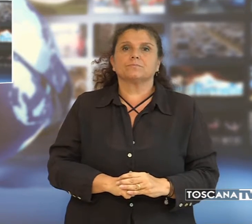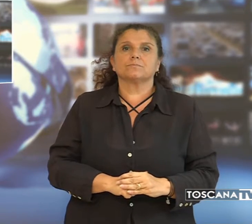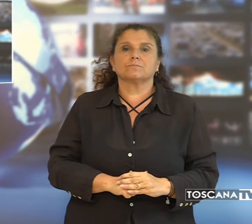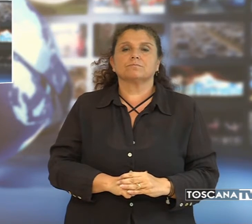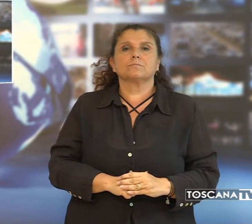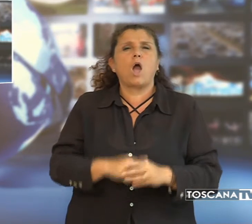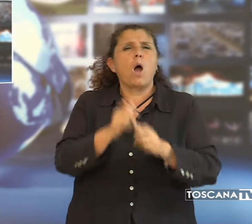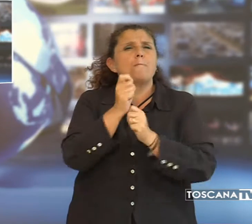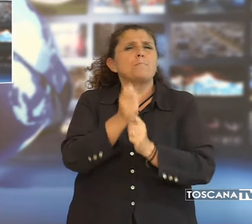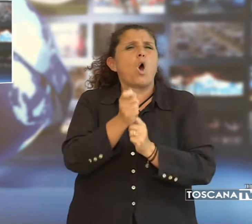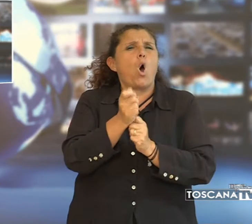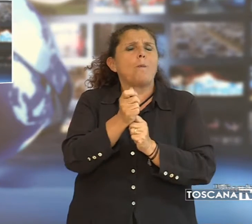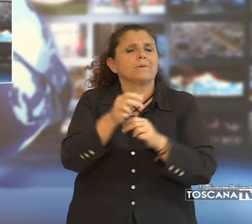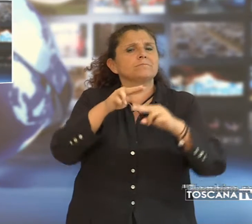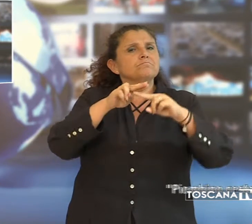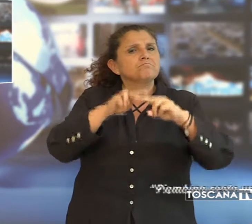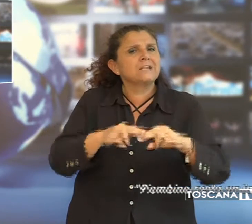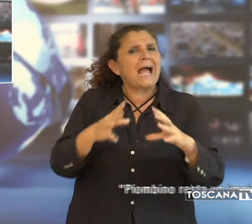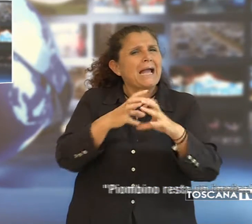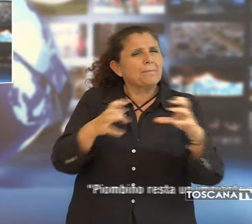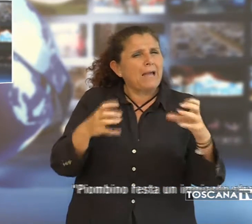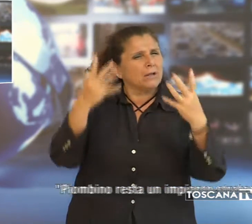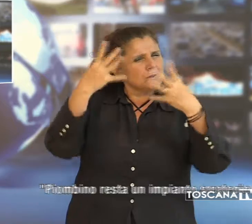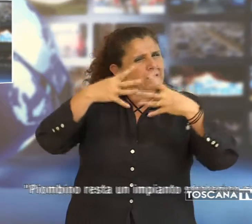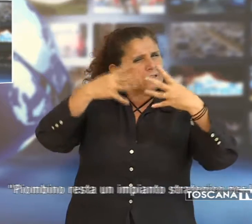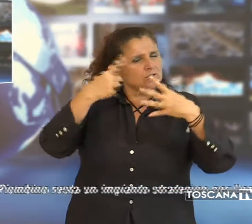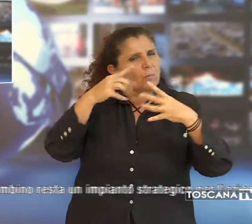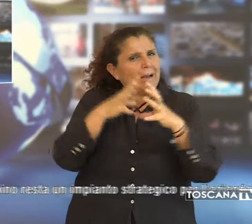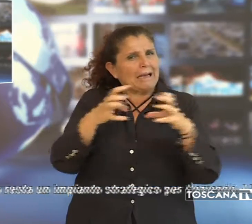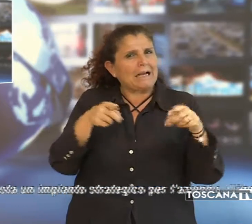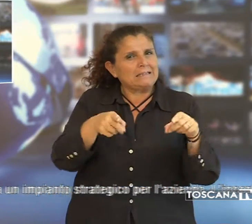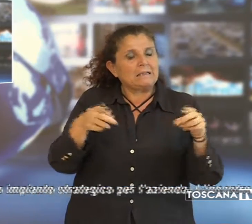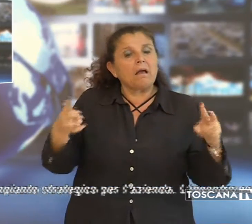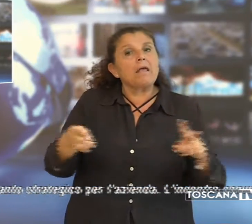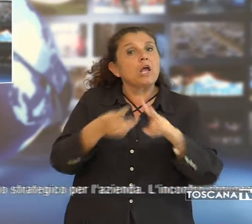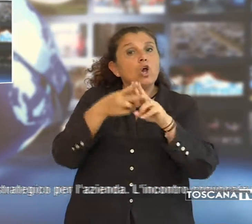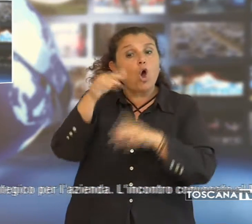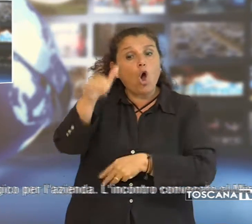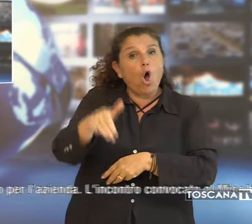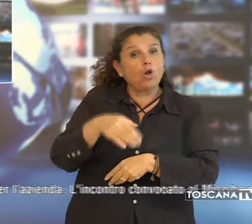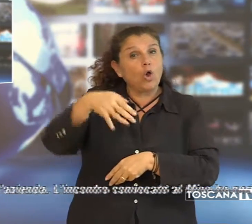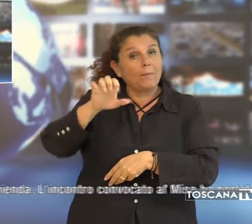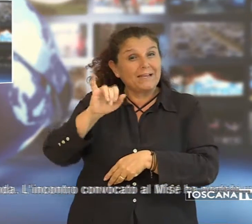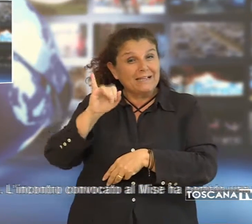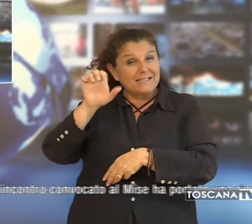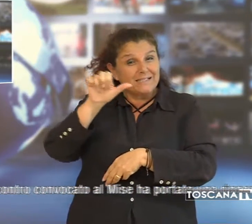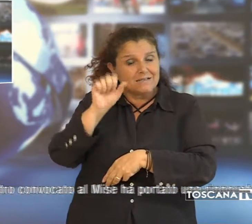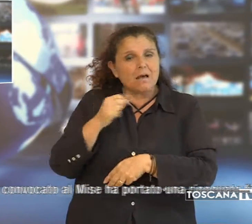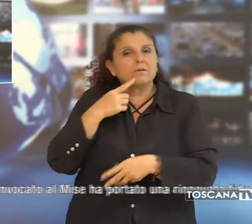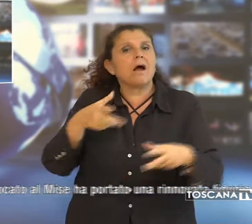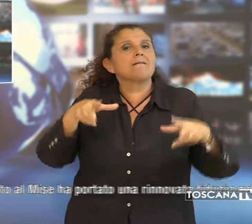Piombino resta un impianto strategico per l'azienda. L'incontro convocato al Mise ha portato una